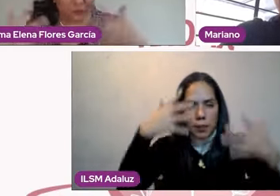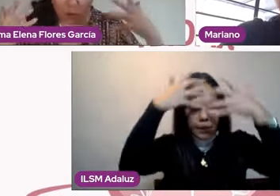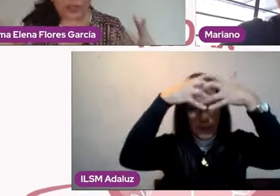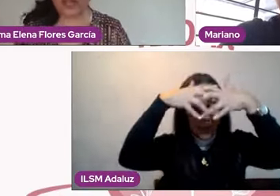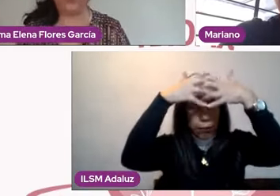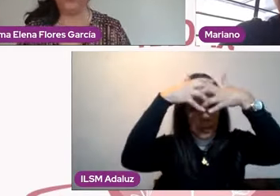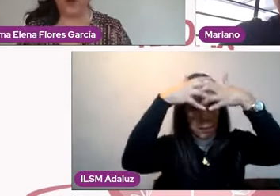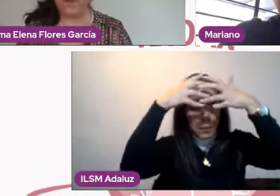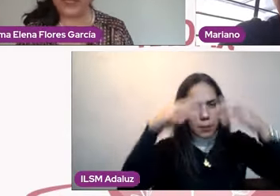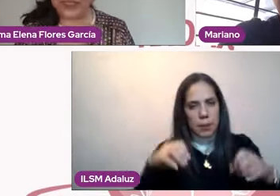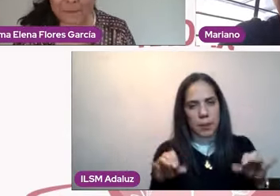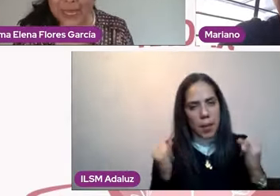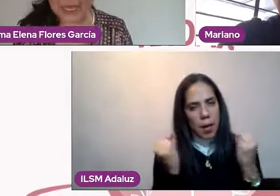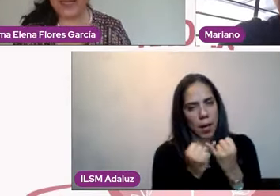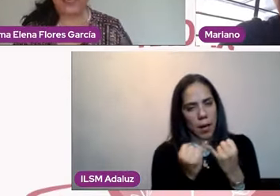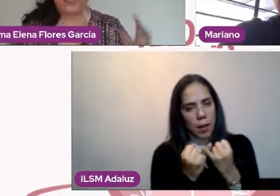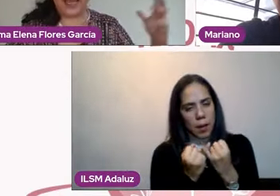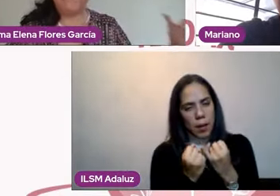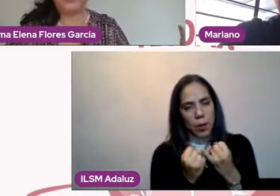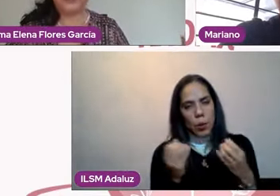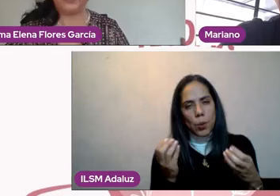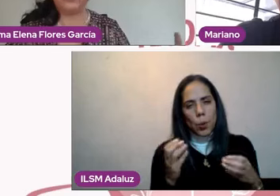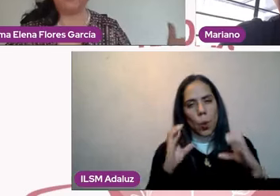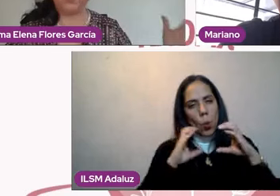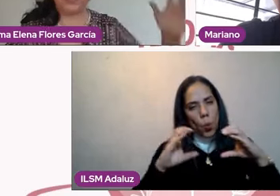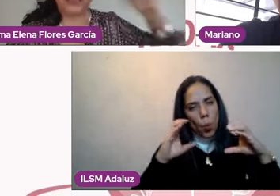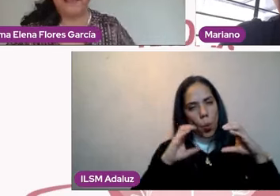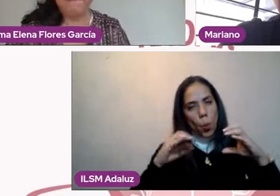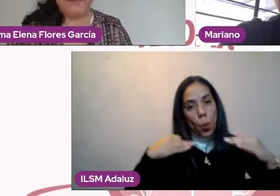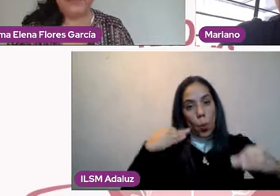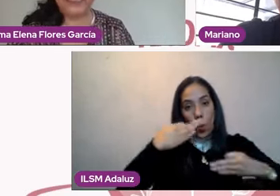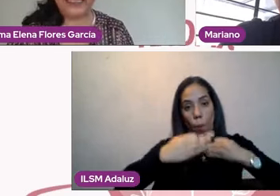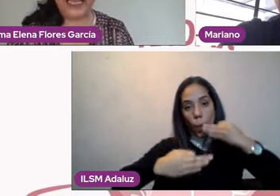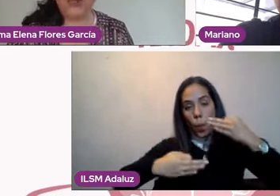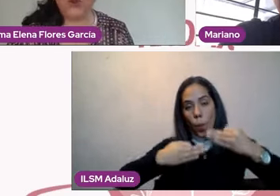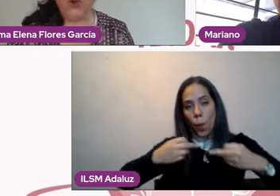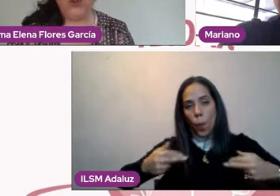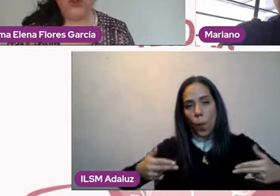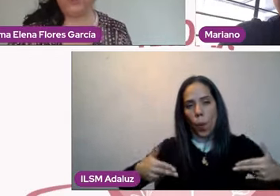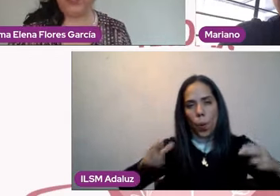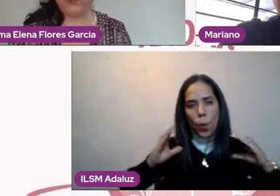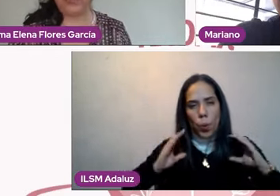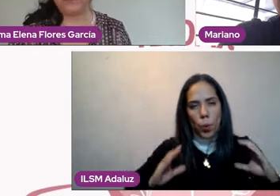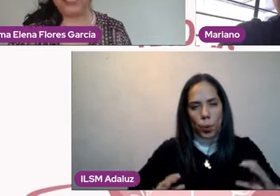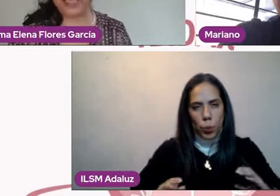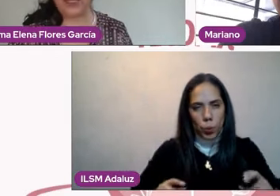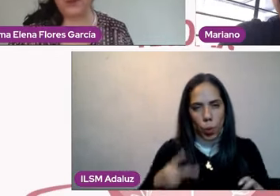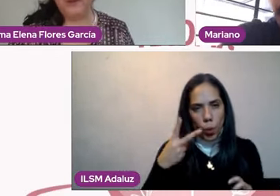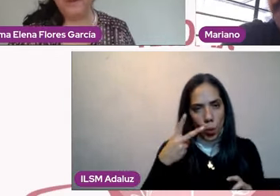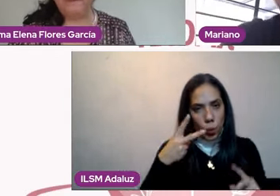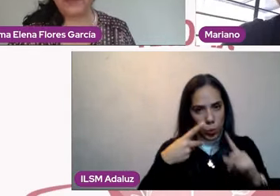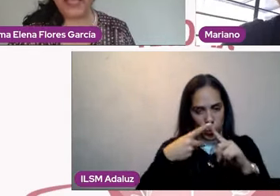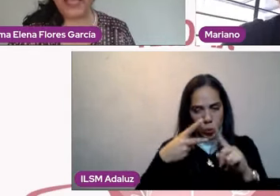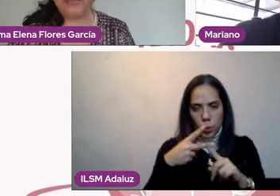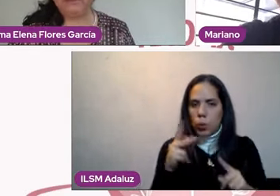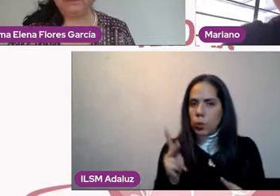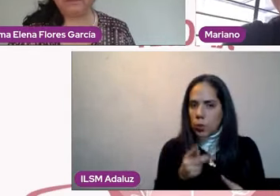órganos, ¿no? Pues también la mente es importante. Me están llegando dos preguntas, Mariano.